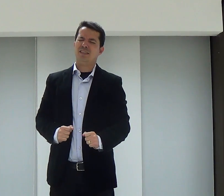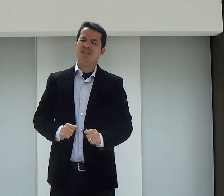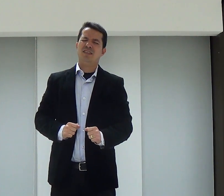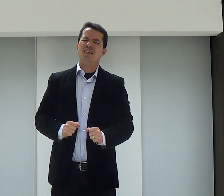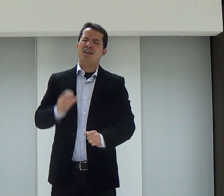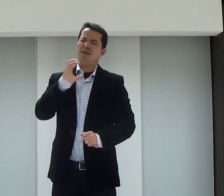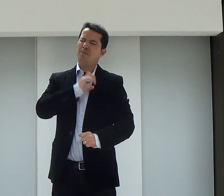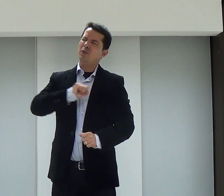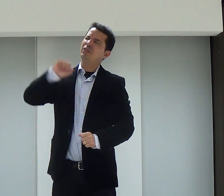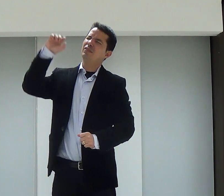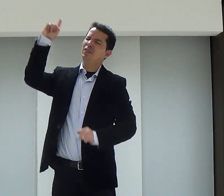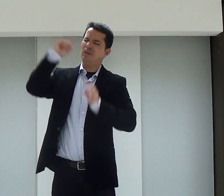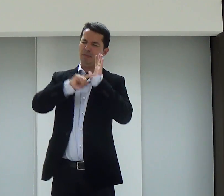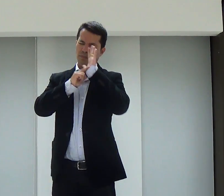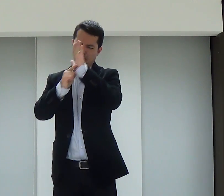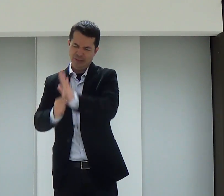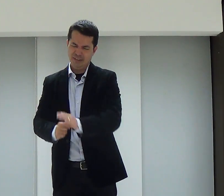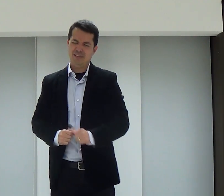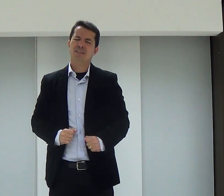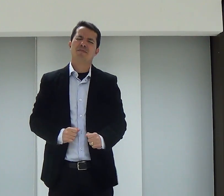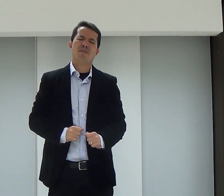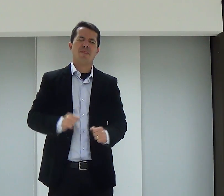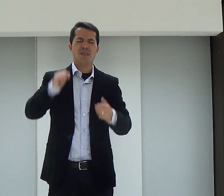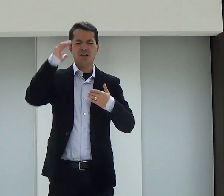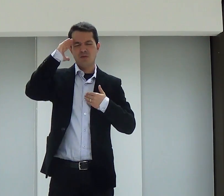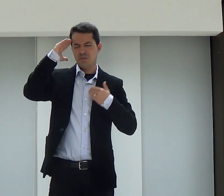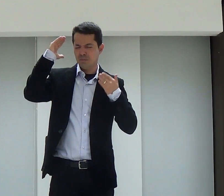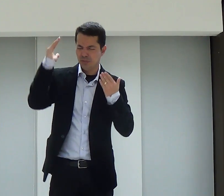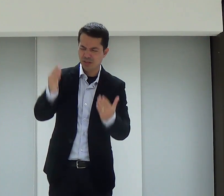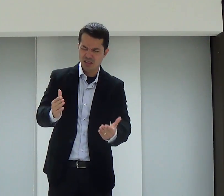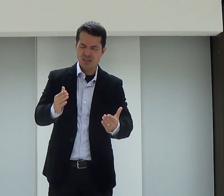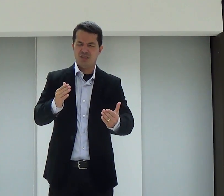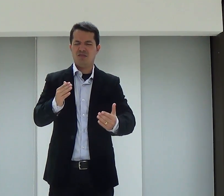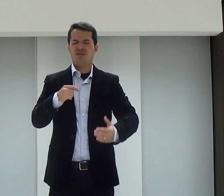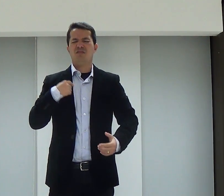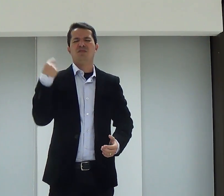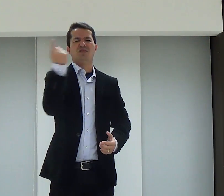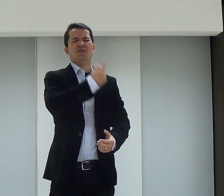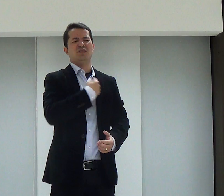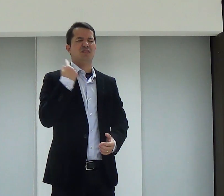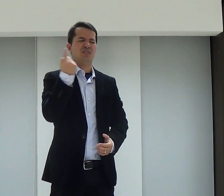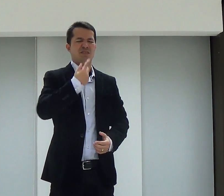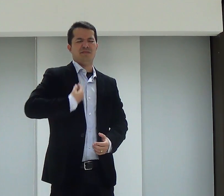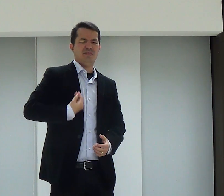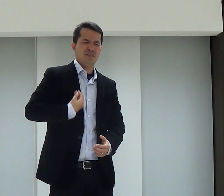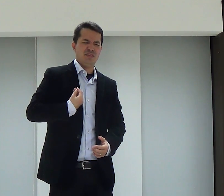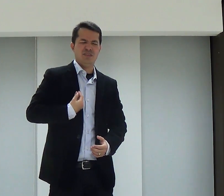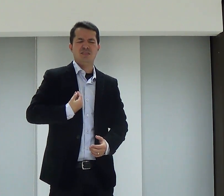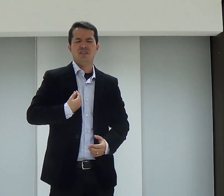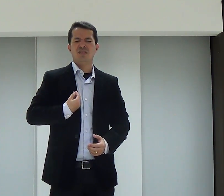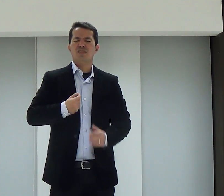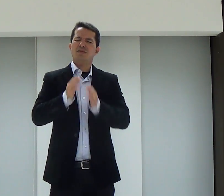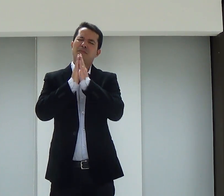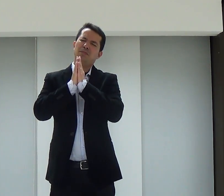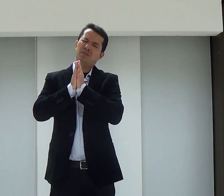Teu amor por eles, ó Pai, que a gente possa fazer isso. Nós queremos Te agradecer pela nossa vida.